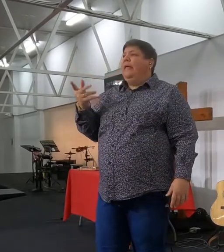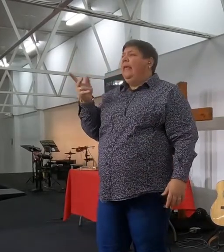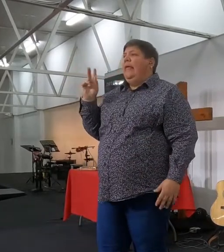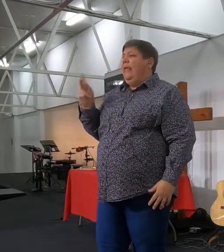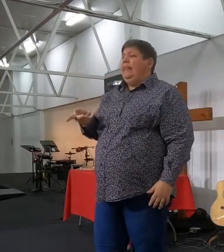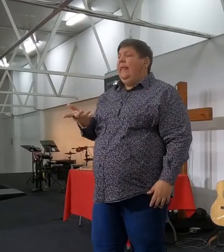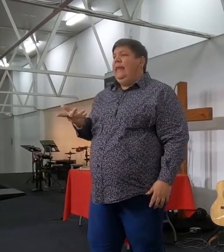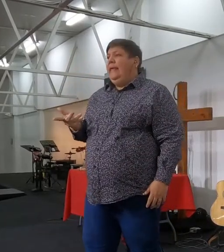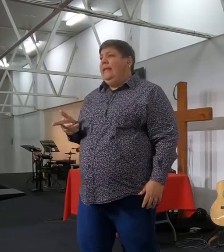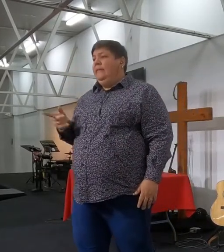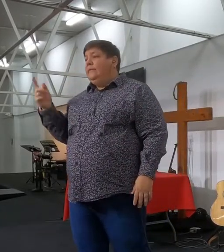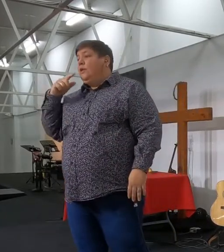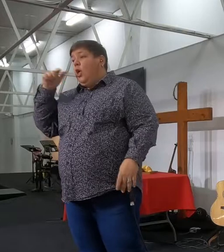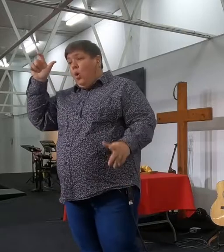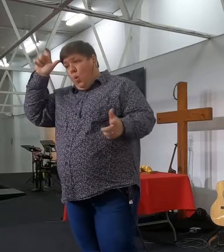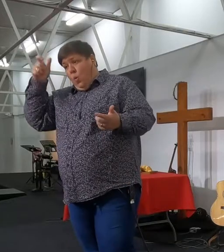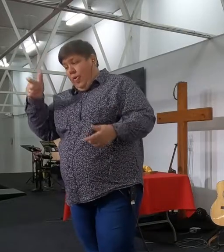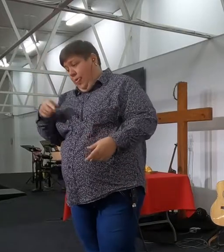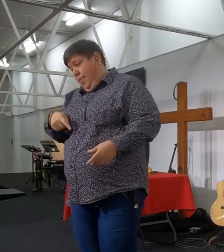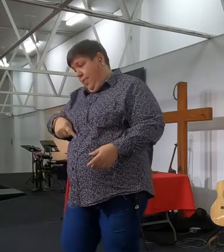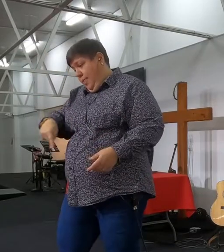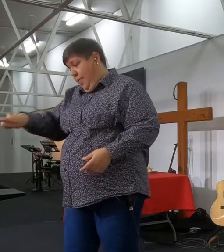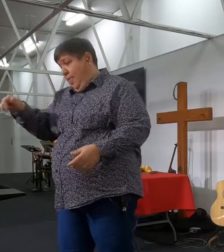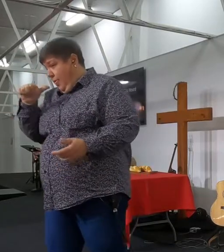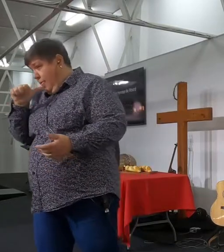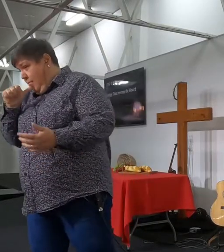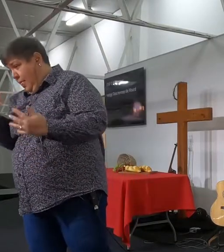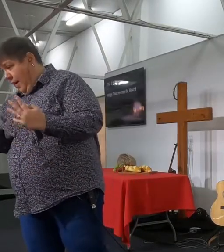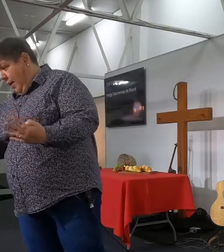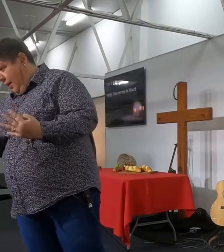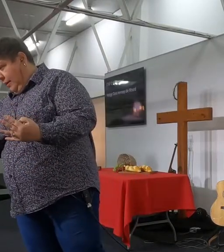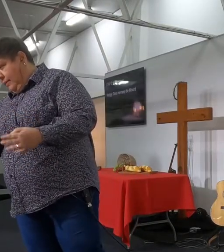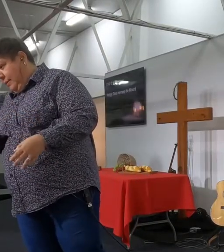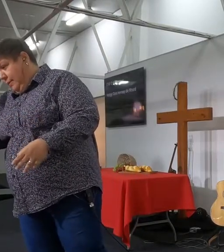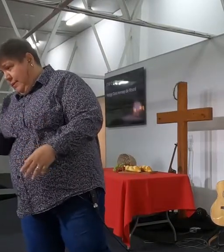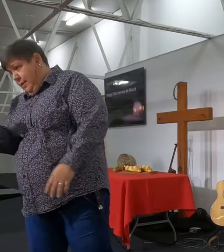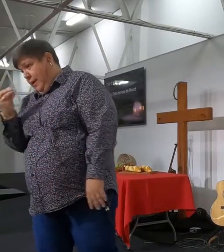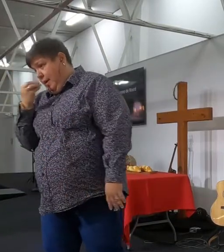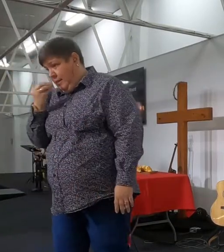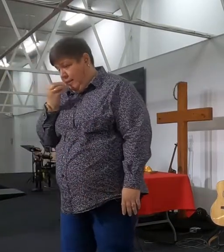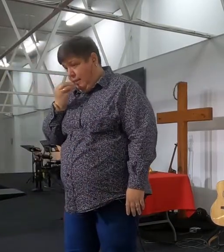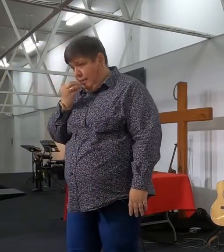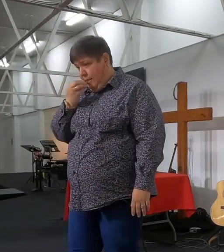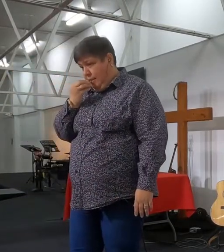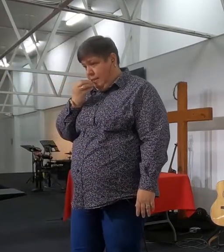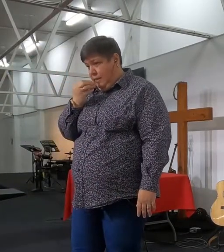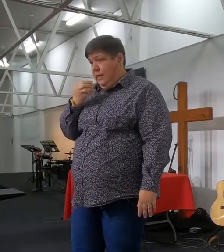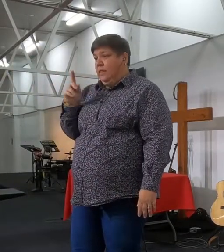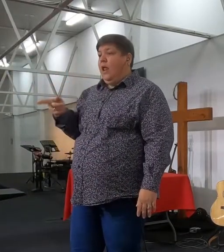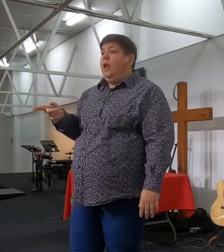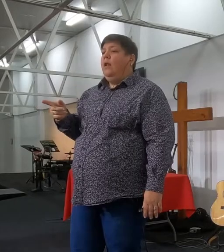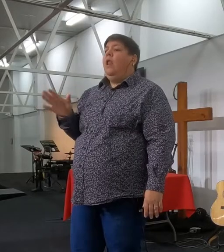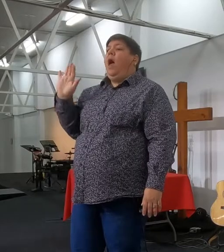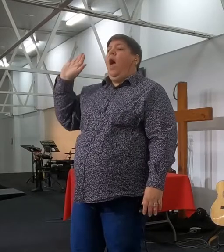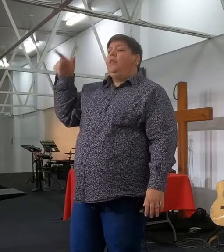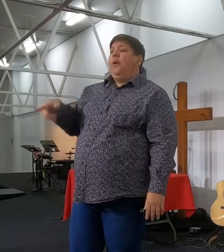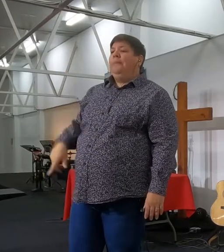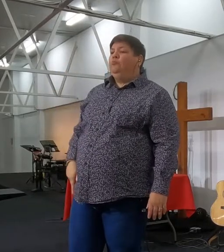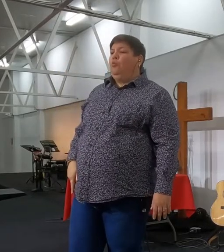goeie, hy gaan hierdie gras nou, en dan sit dit in sy eerste maag, dan stap byna en dan begin hy net in die blauwe te uitkou, wat julle het al gezien, dan kou hy, eerst weer, en